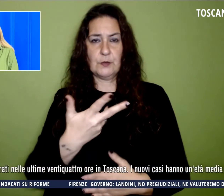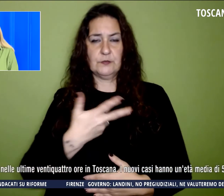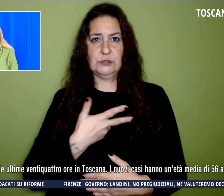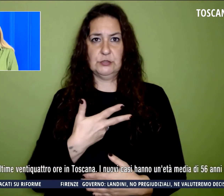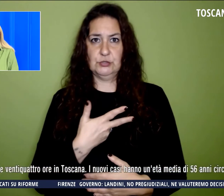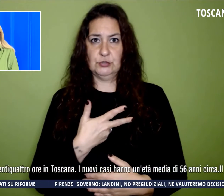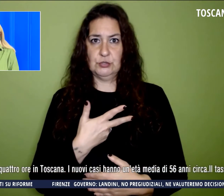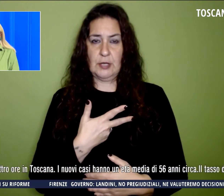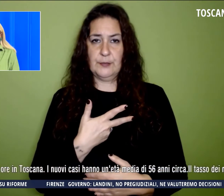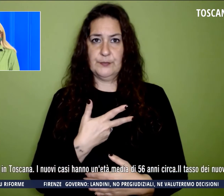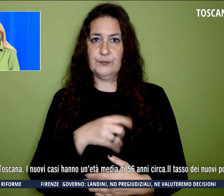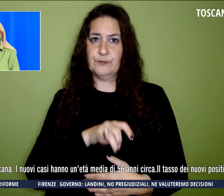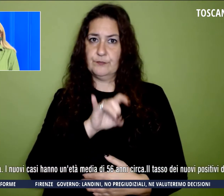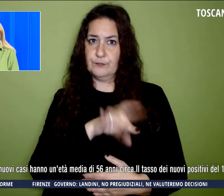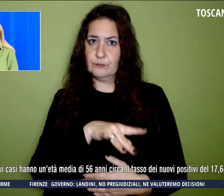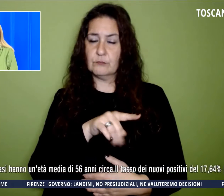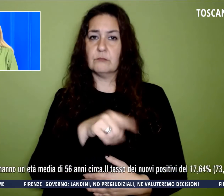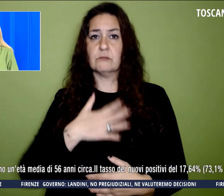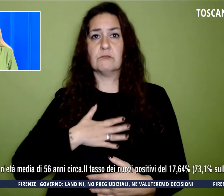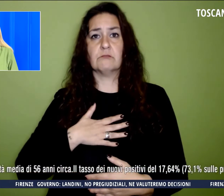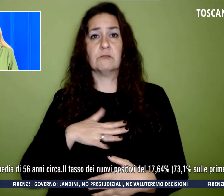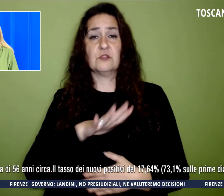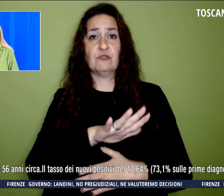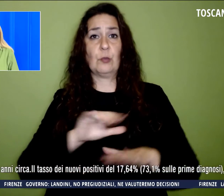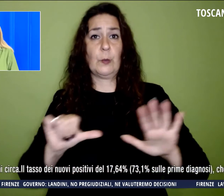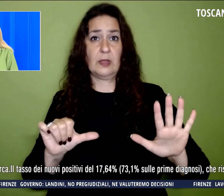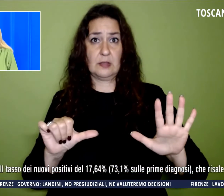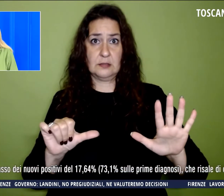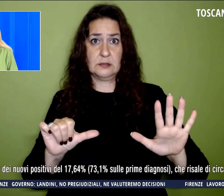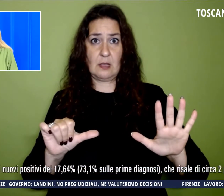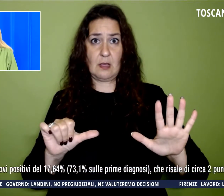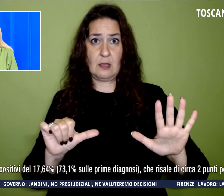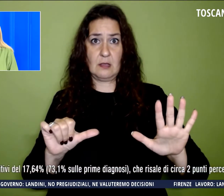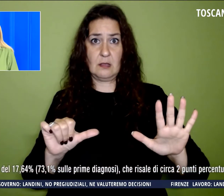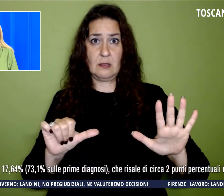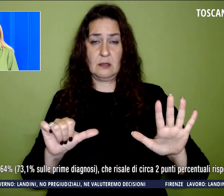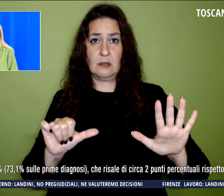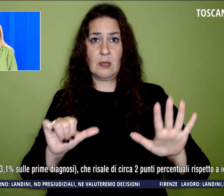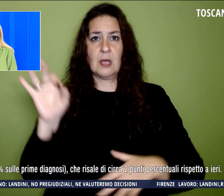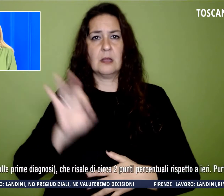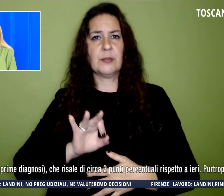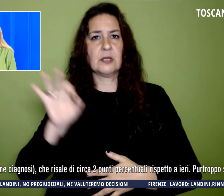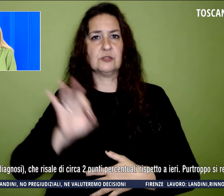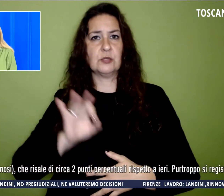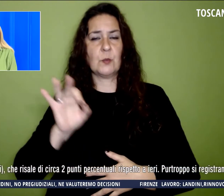l'età media 56 anni, il tasso dei nuovi positivi è del 17